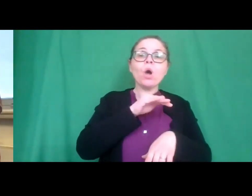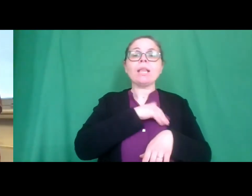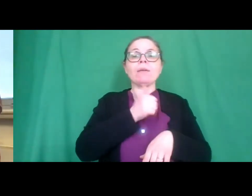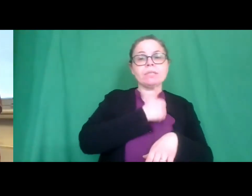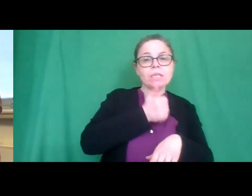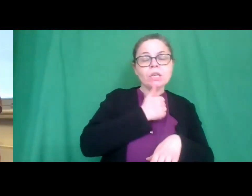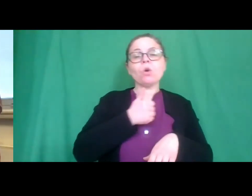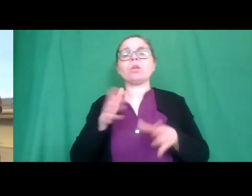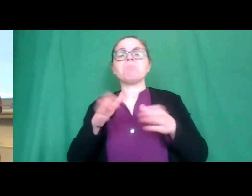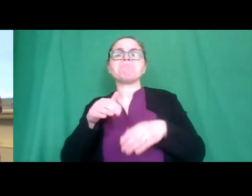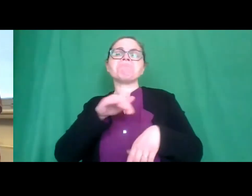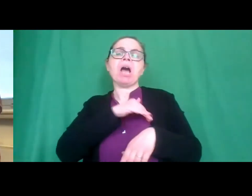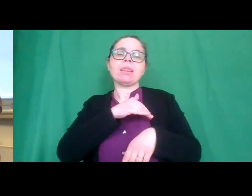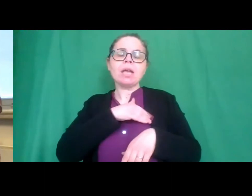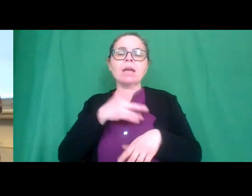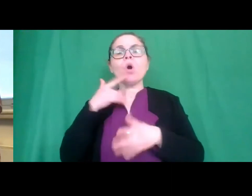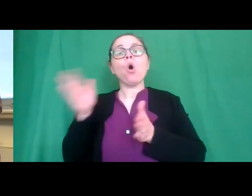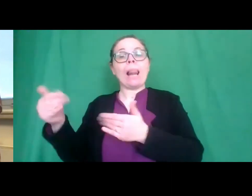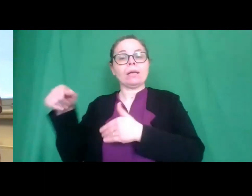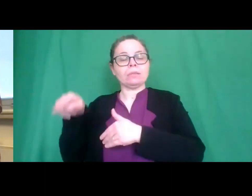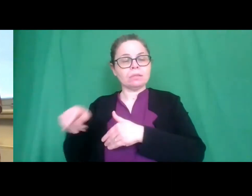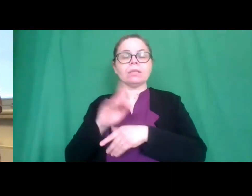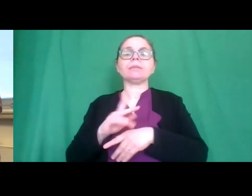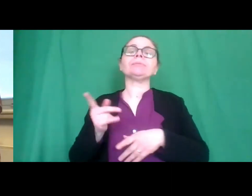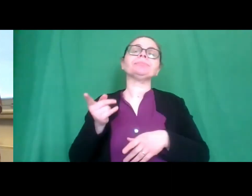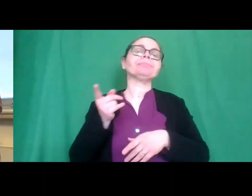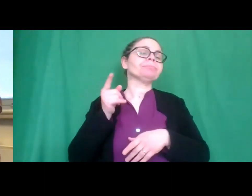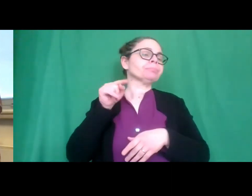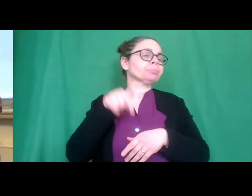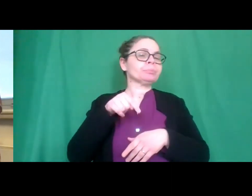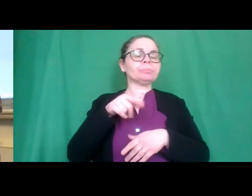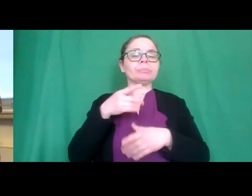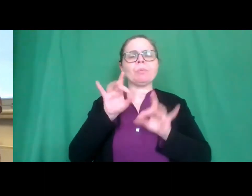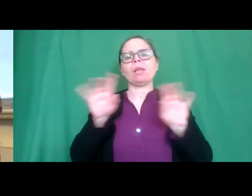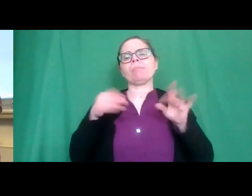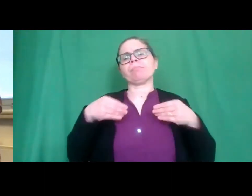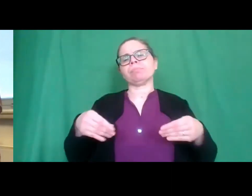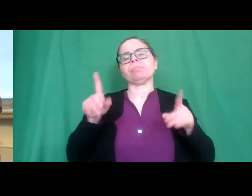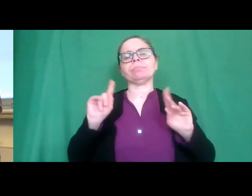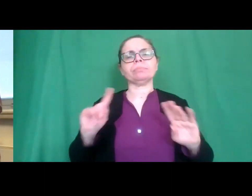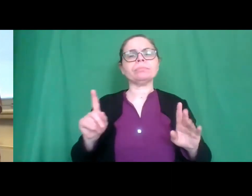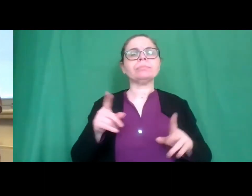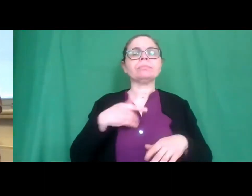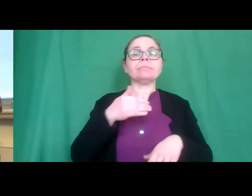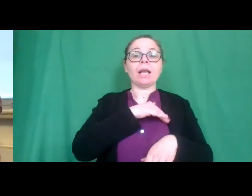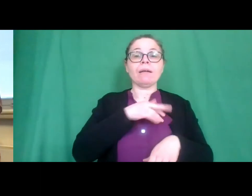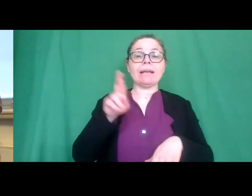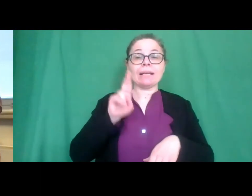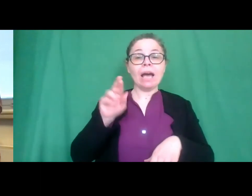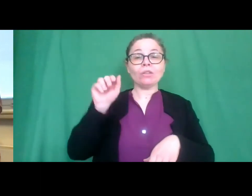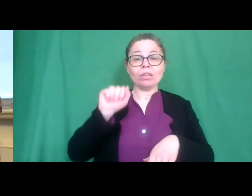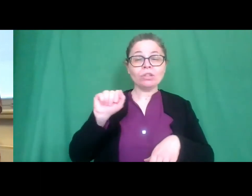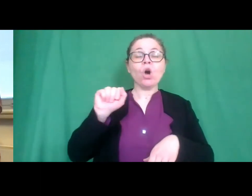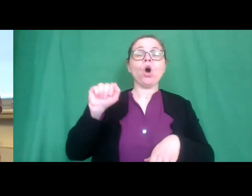singoli gruppi di allievi gruppi classi era molto libera la partecipazione gli allievi Riccardo Antonio Maria